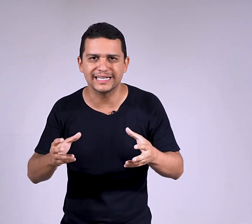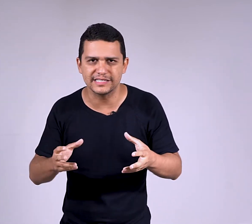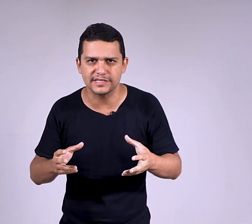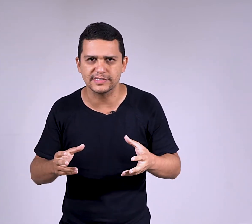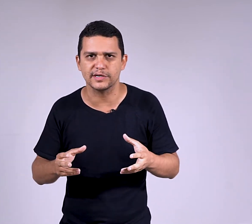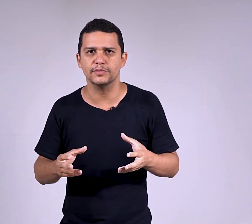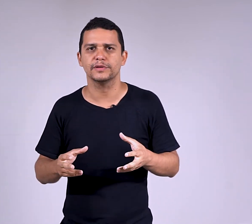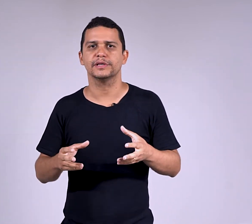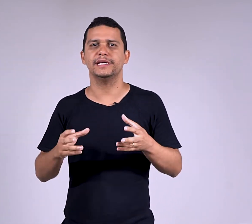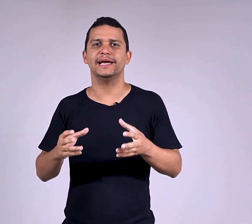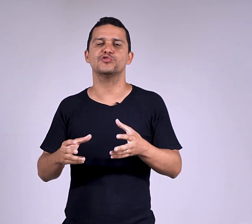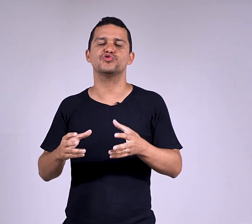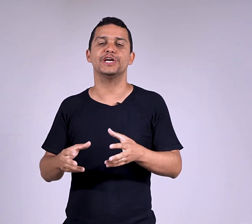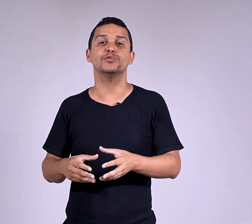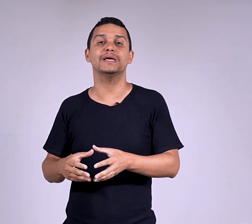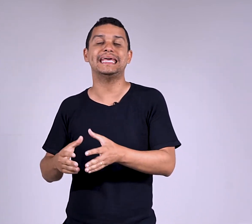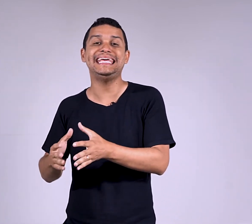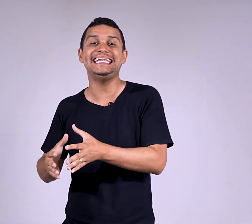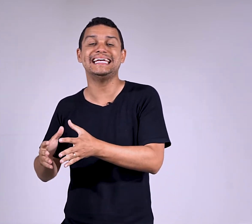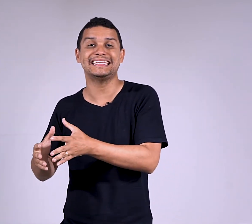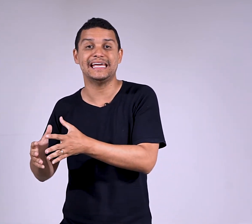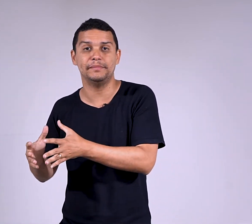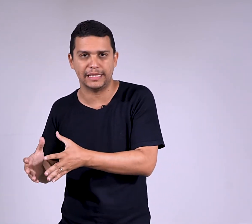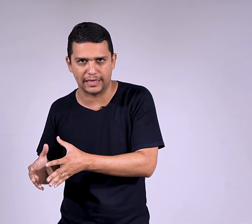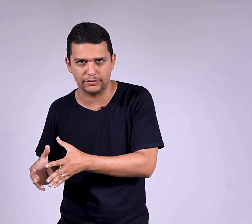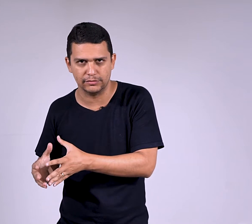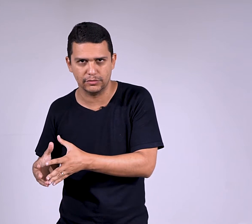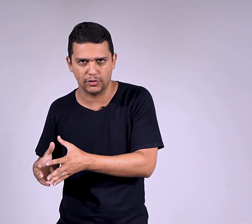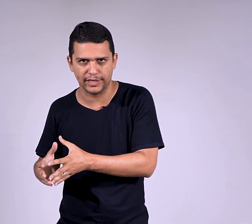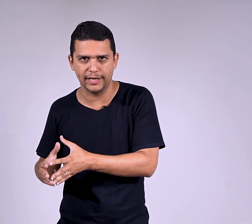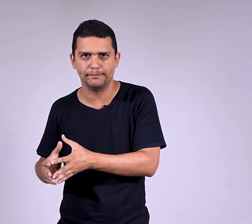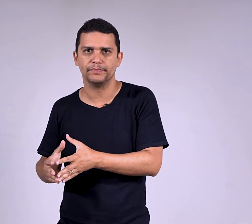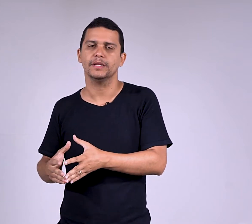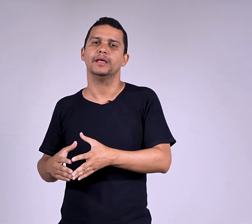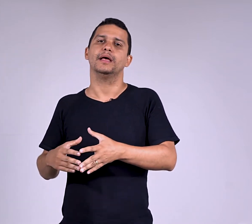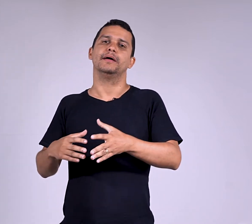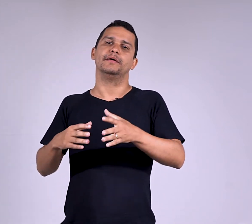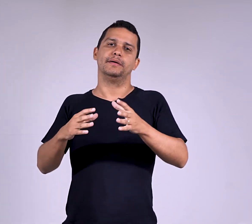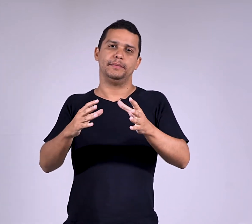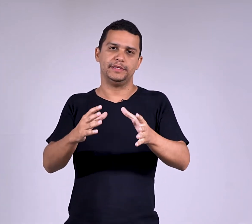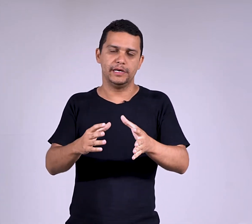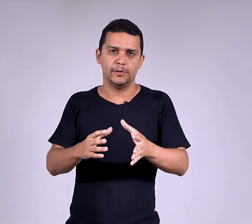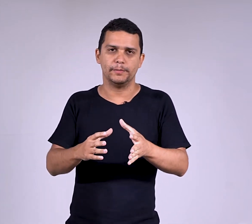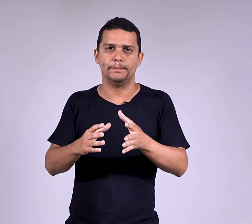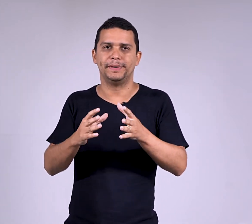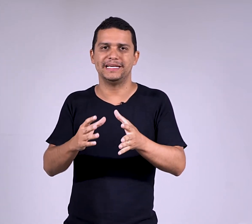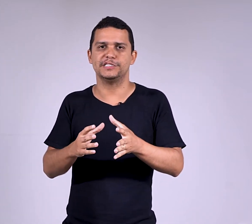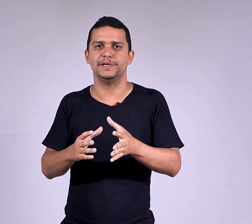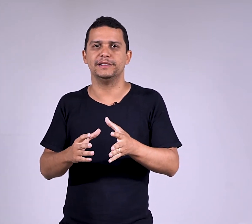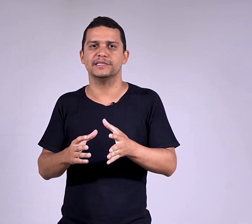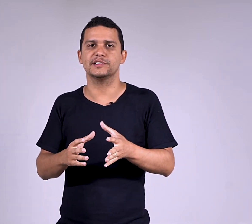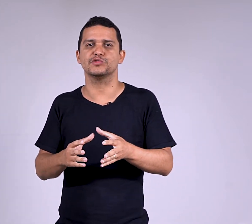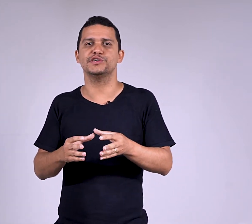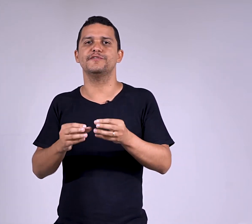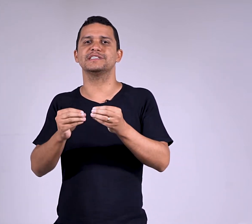classificação, que é de sujeito indeterminado. Ok? Então, preste bem atenção. Se você